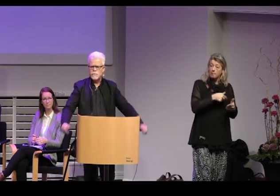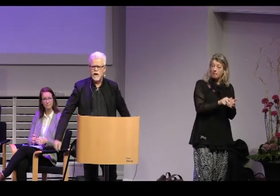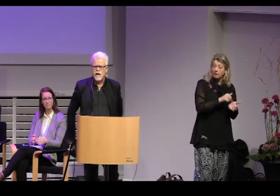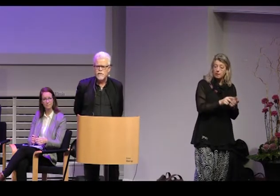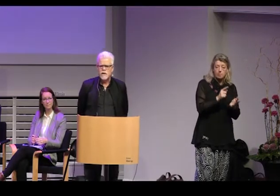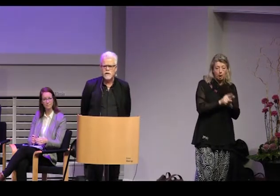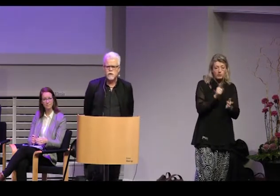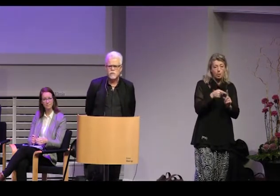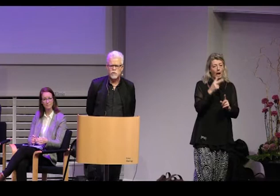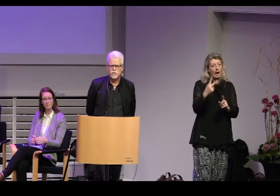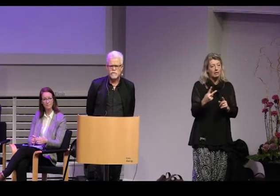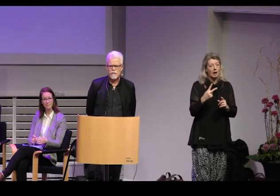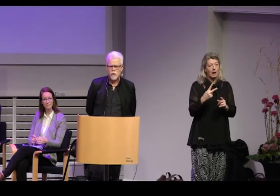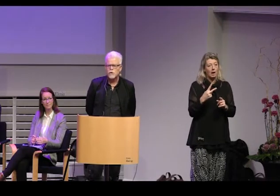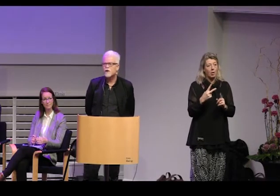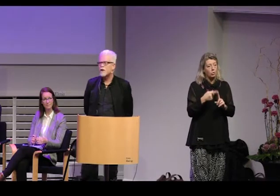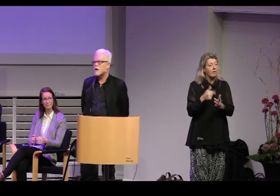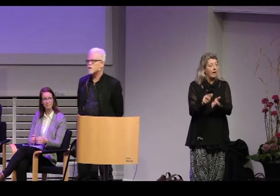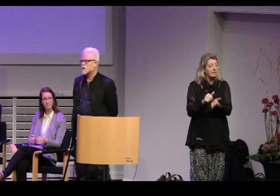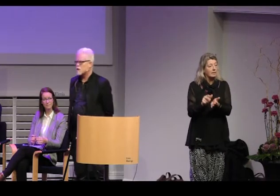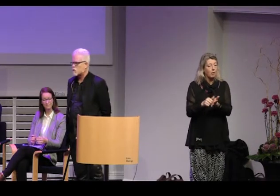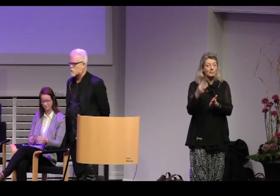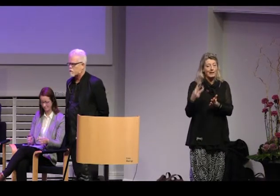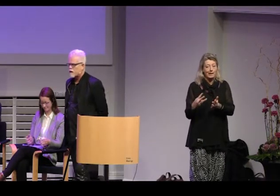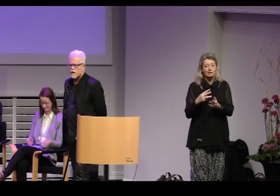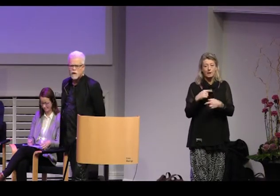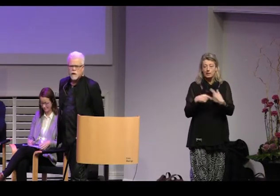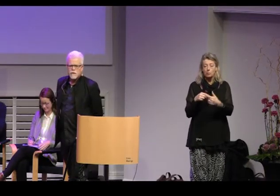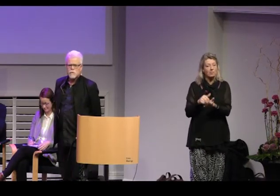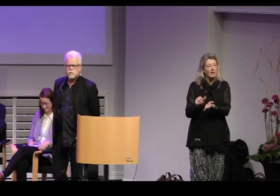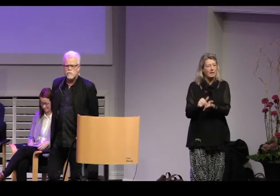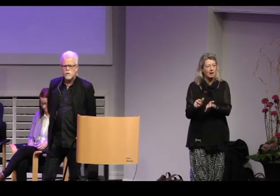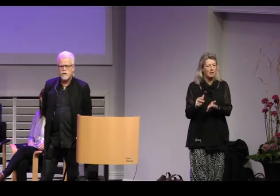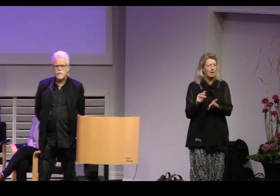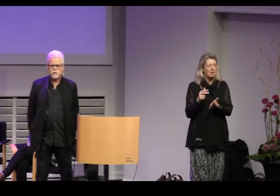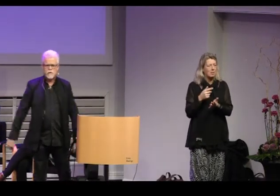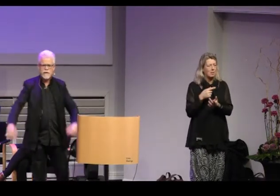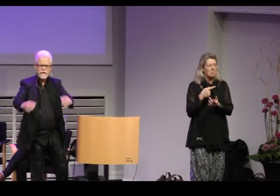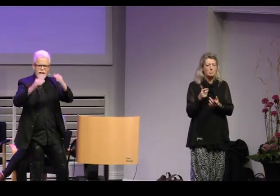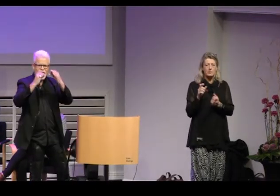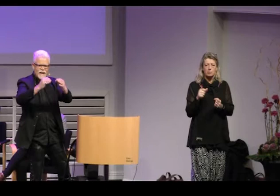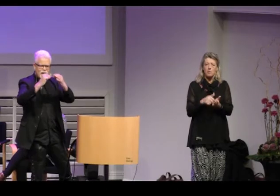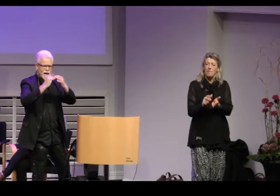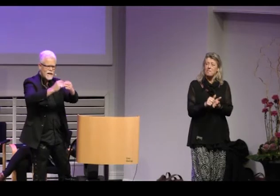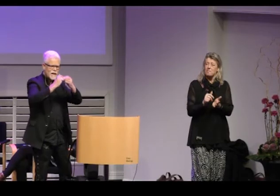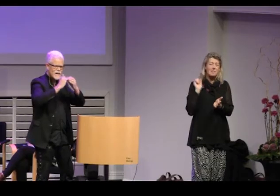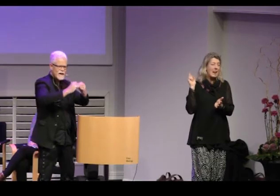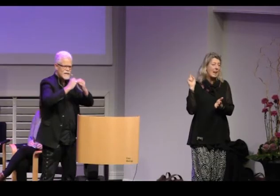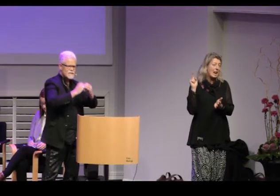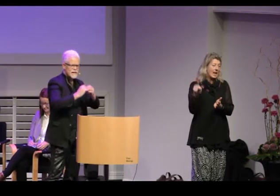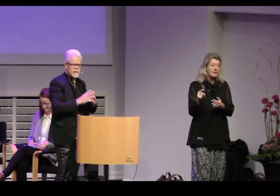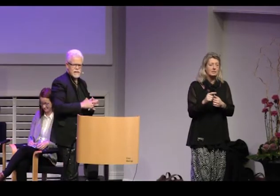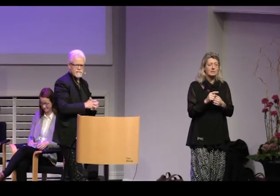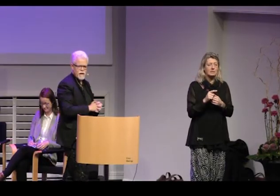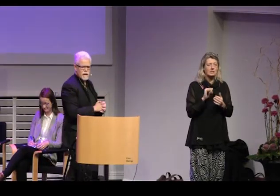utan plötsligt börjar andra generationen också vandra och tredje generationen vandrar det måste ju vara de människor som har vandrat allra allra